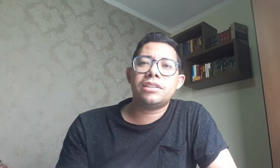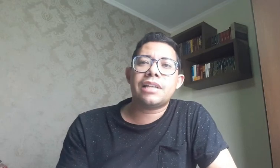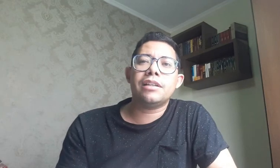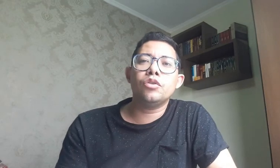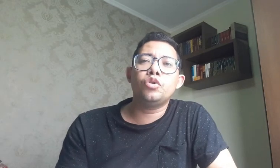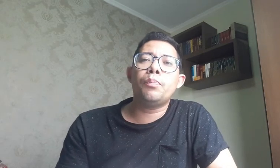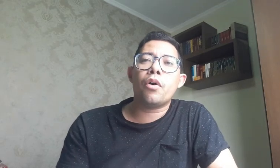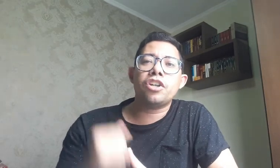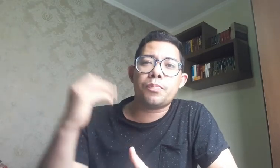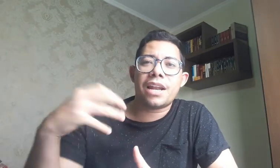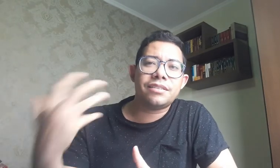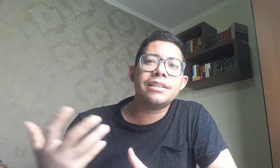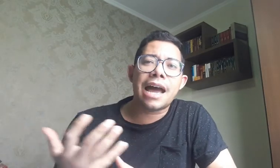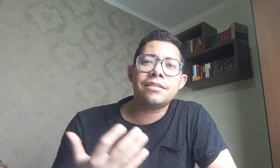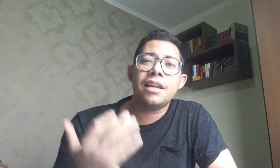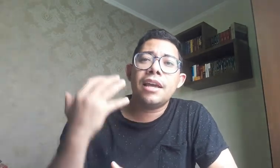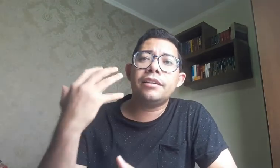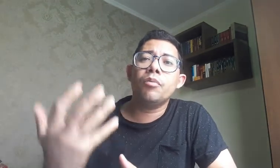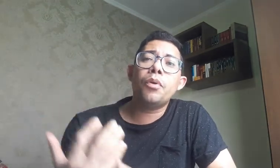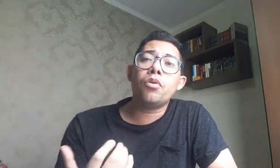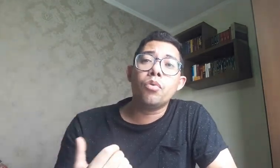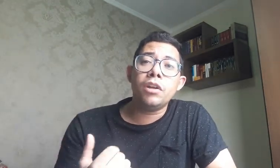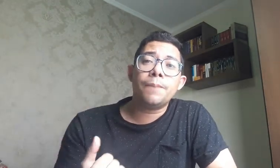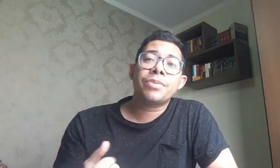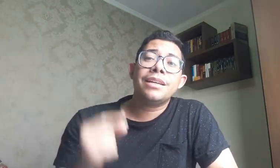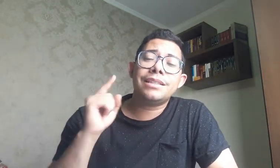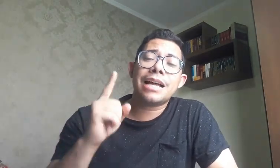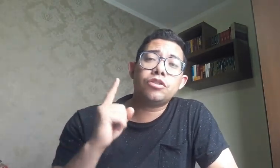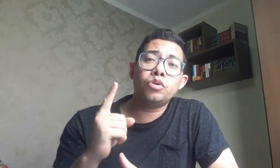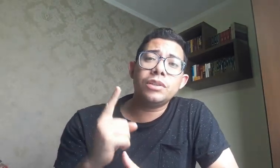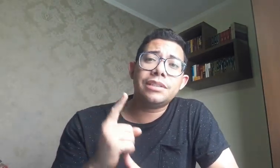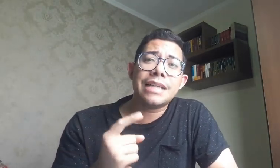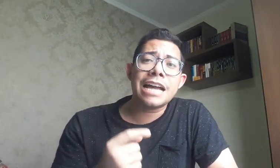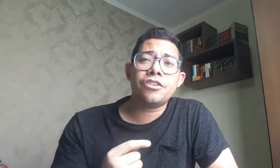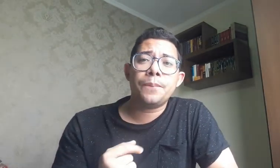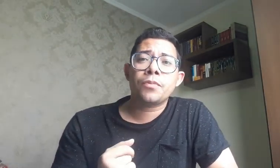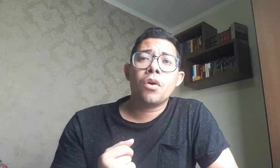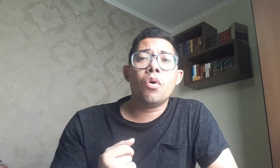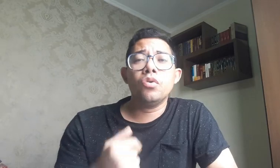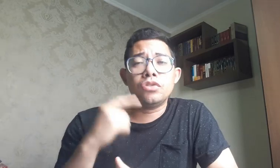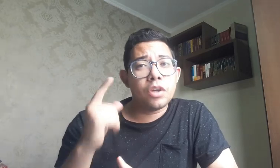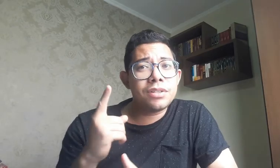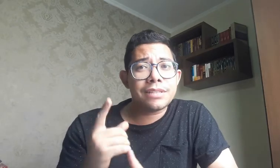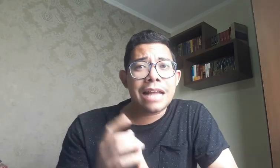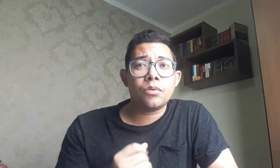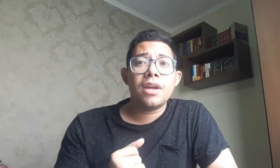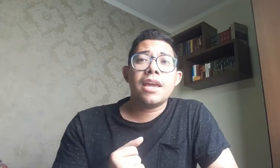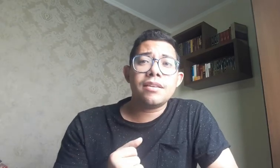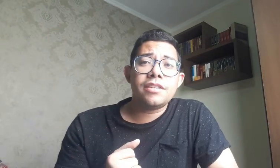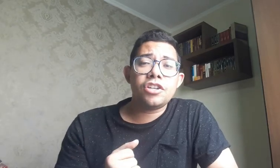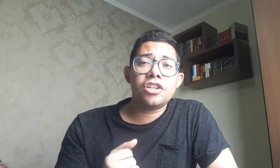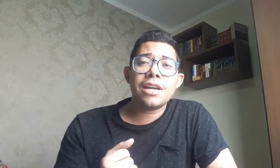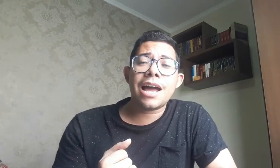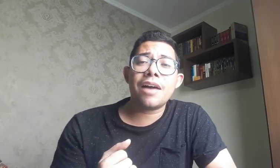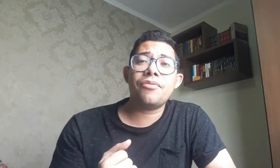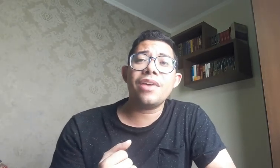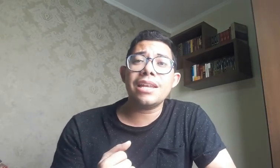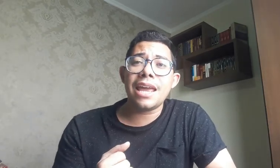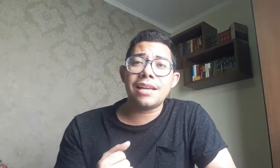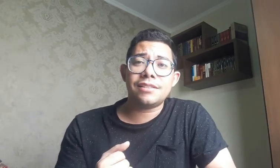estar dando suporte para as cidades. Então, procure se na sua cidade ou no seu estado existe a FENEIS.